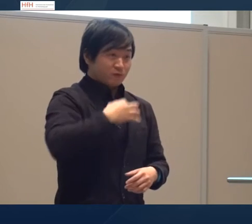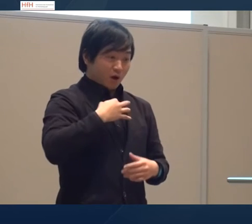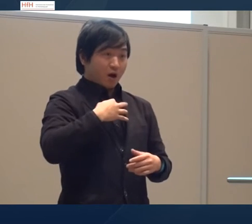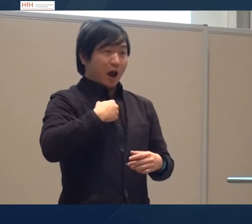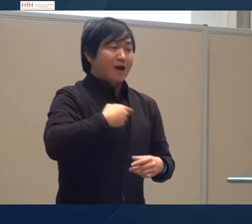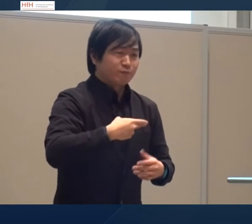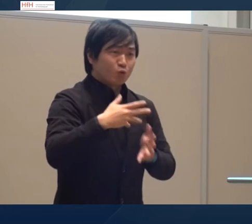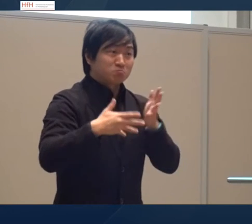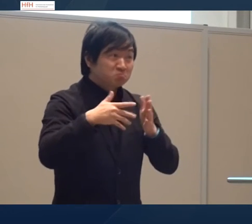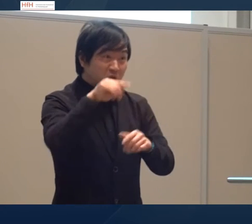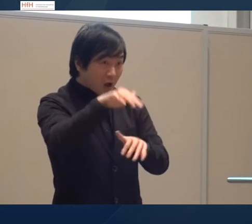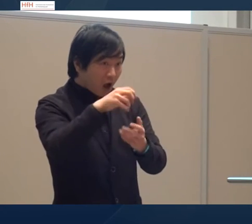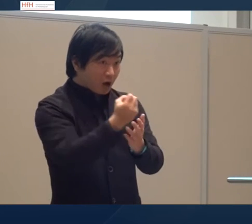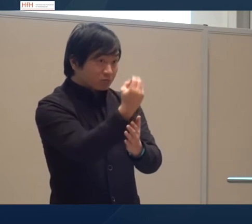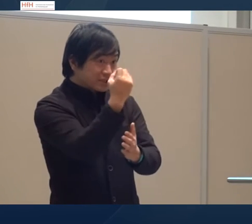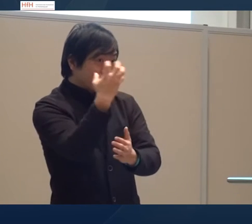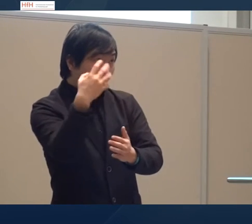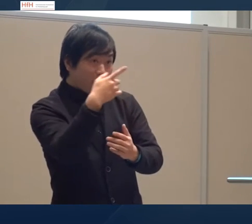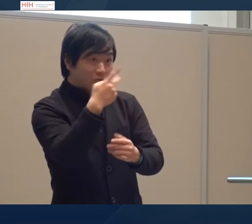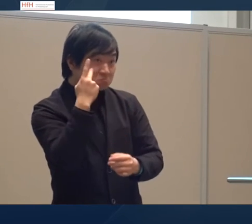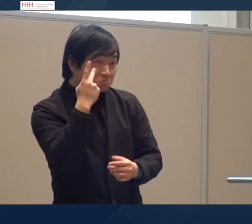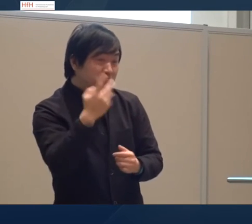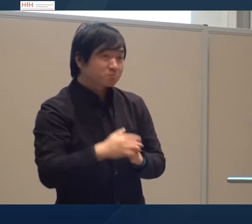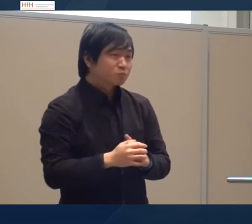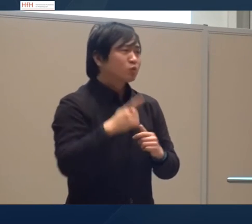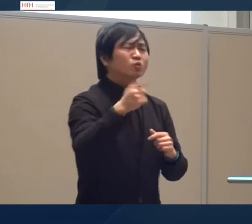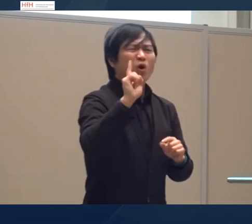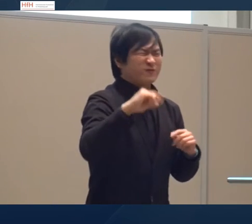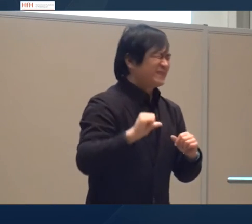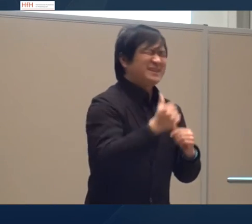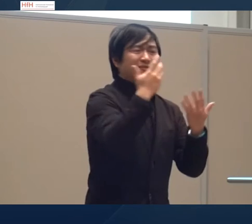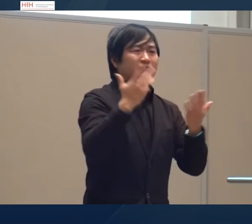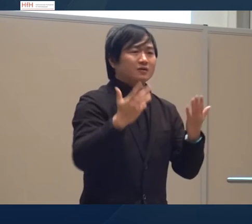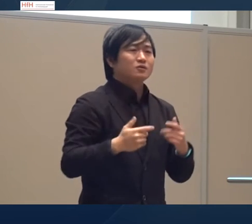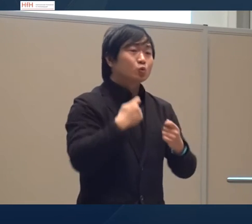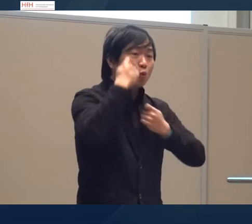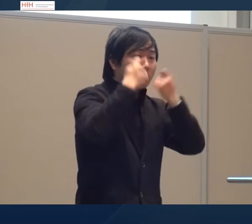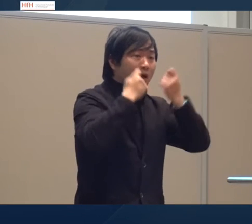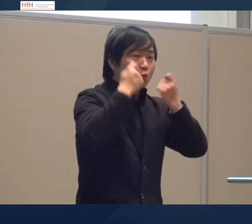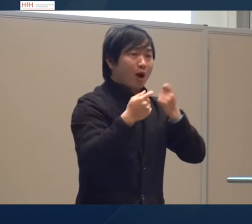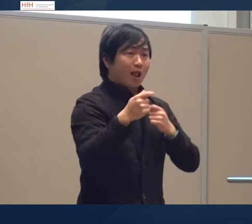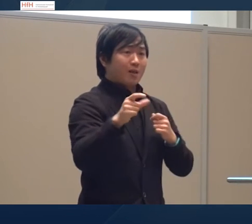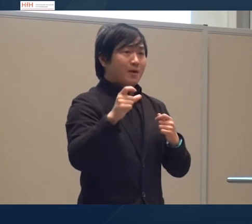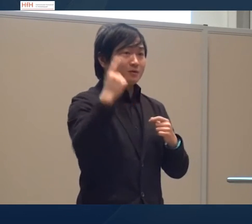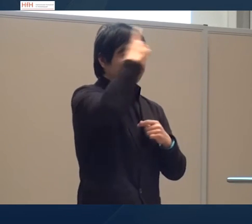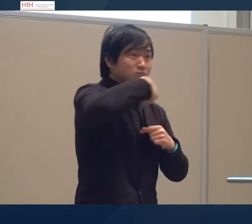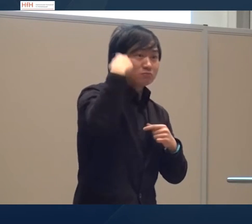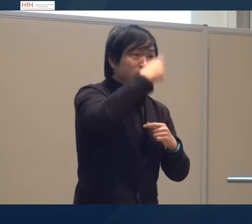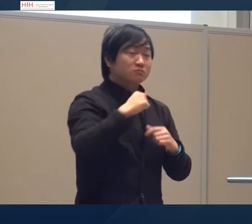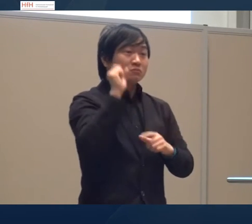Ist es da wirklich? Brauche ich eine Information? Sieht das aus? Wann wird die rhetorische Frage benutzt? Auch die non-manualen Mittel, wie werden die eingesetzt? Die